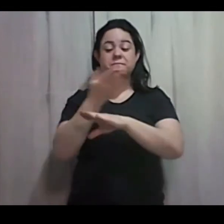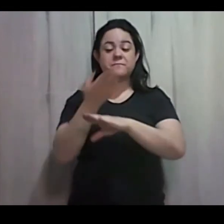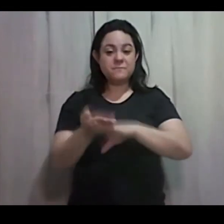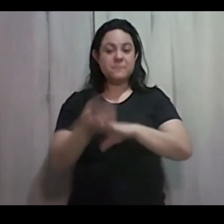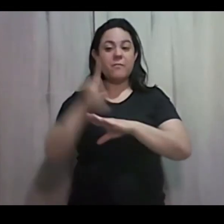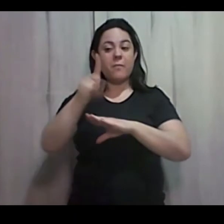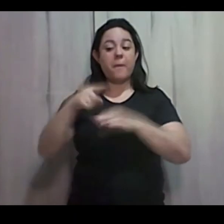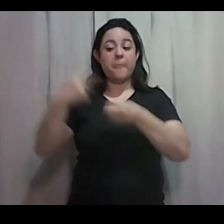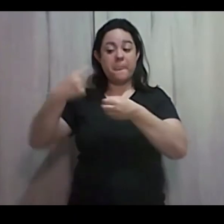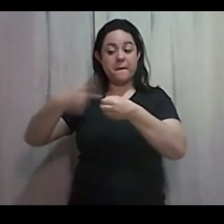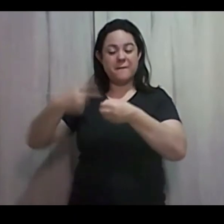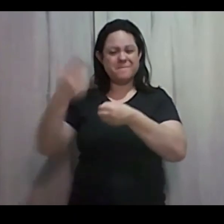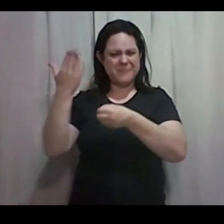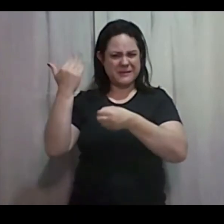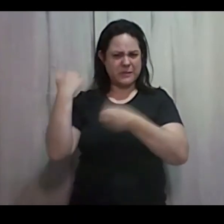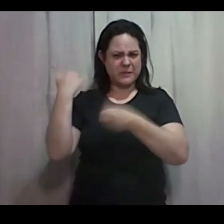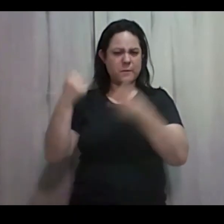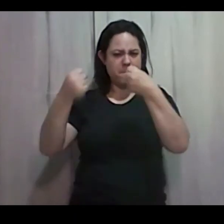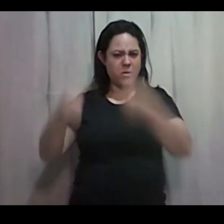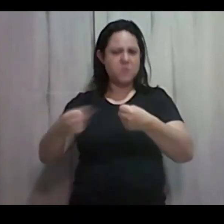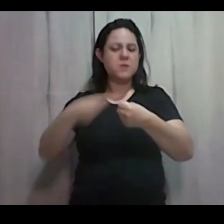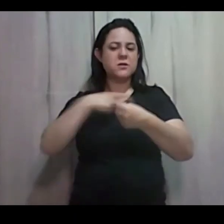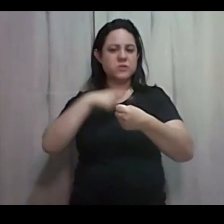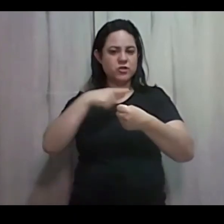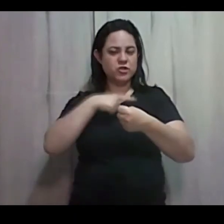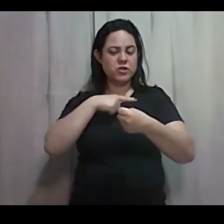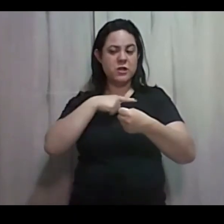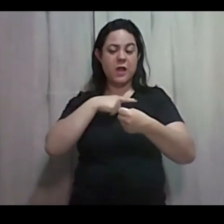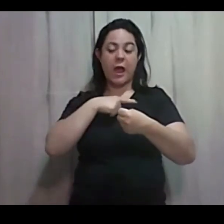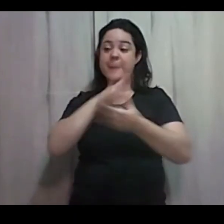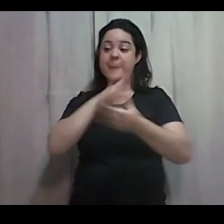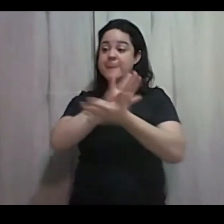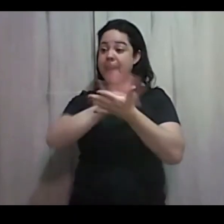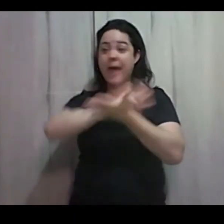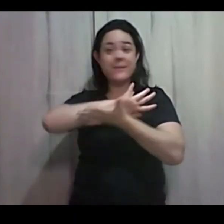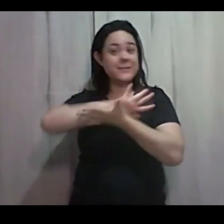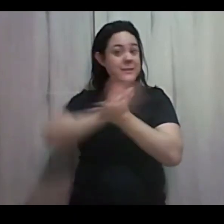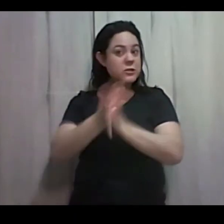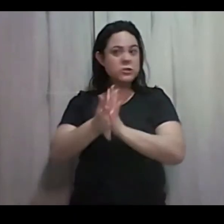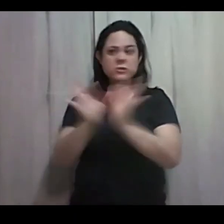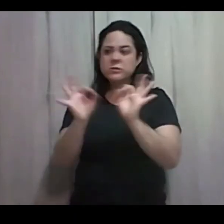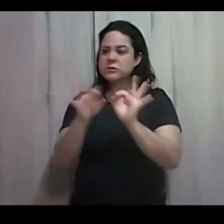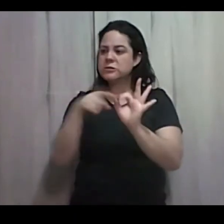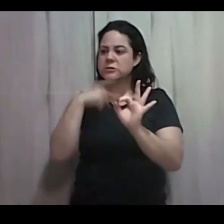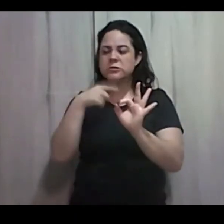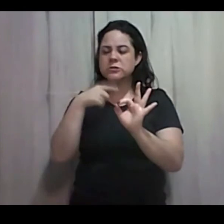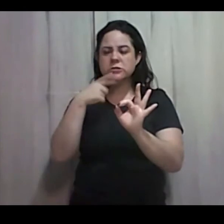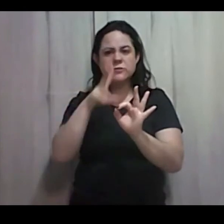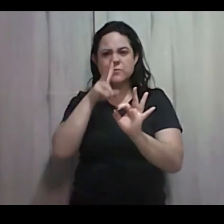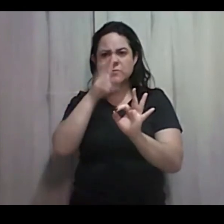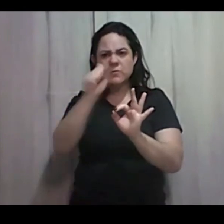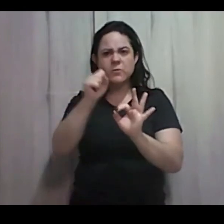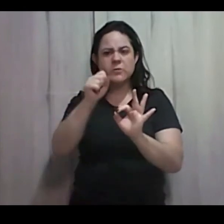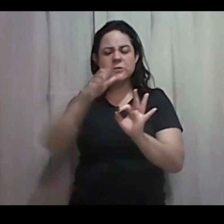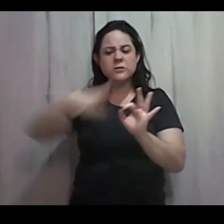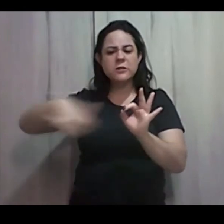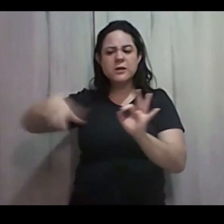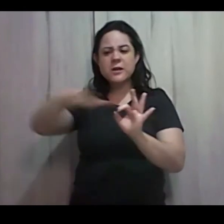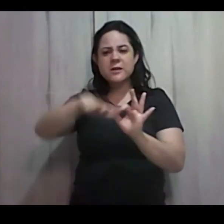Considerada Imbatível Invencível Com uma fortaleza Que pra muitos Não poderia ser destruída